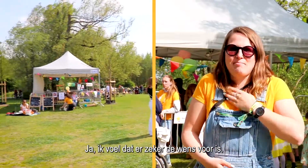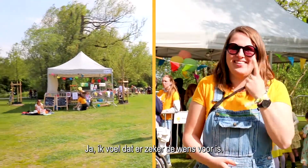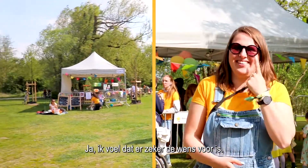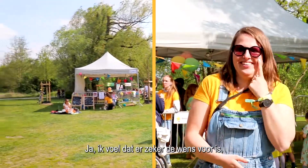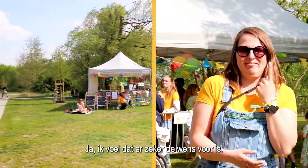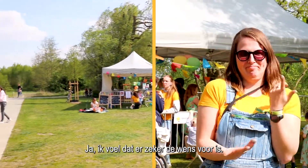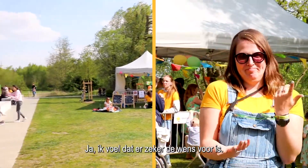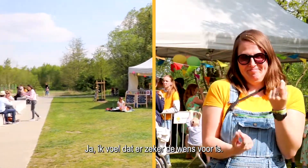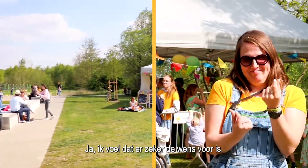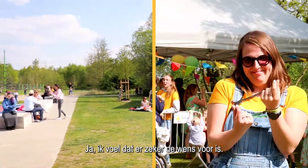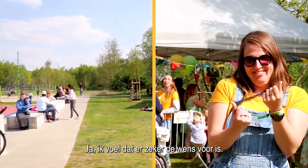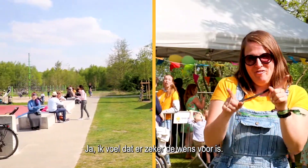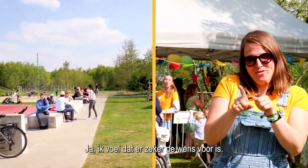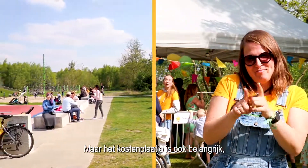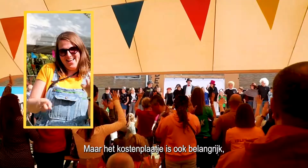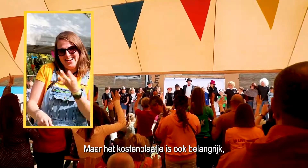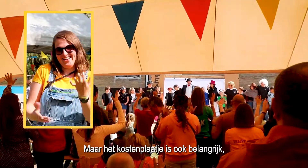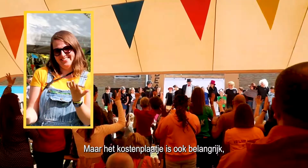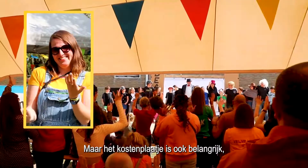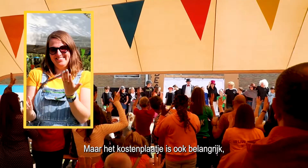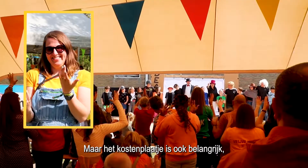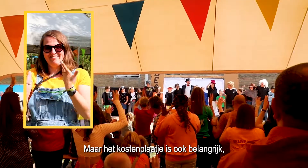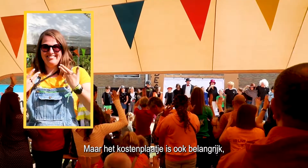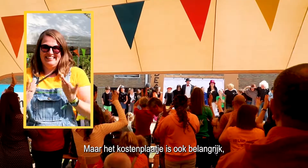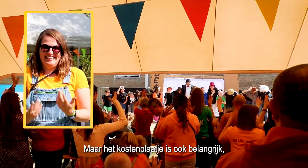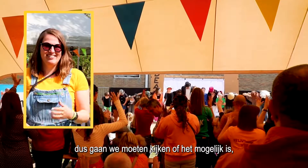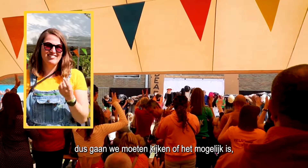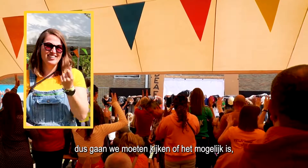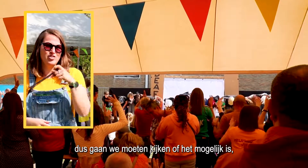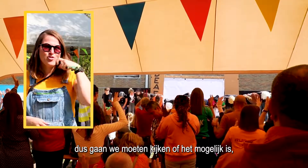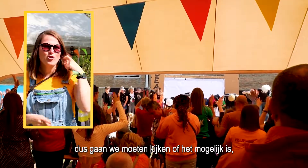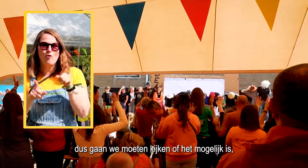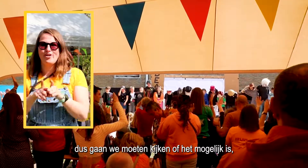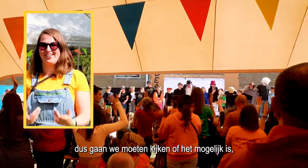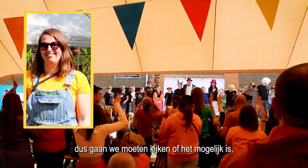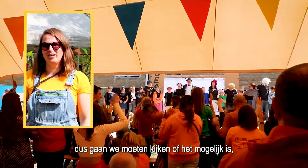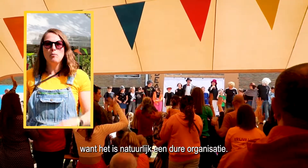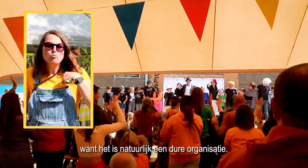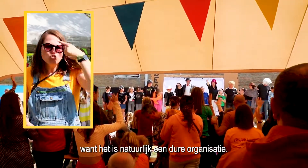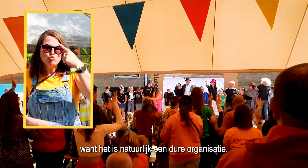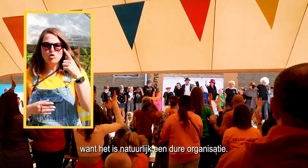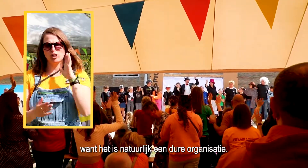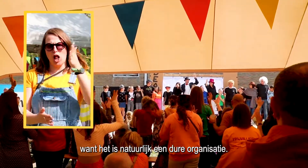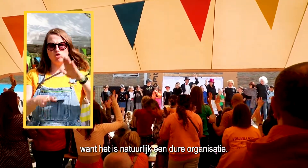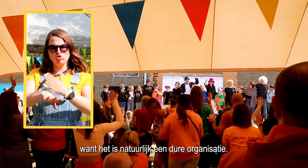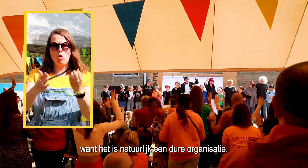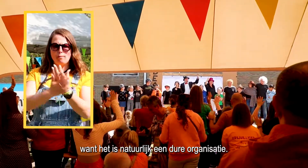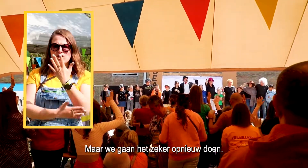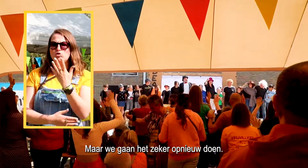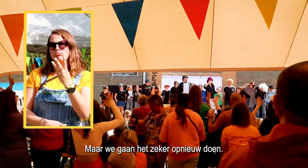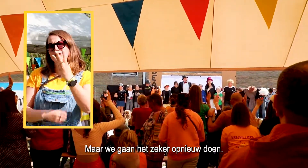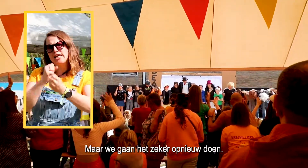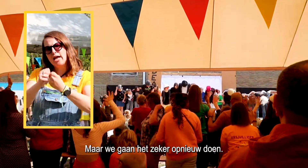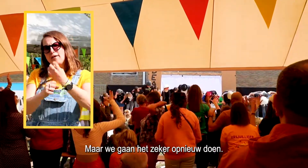voel dat er zeker een wens voor is. Maar ook financieel, kostenplaatjes belangrijk, dus gaan we moeten bekijken of dat mogelijk is. Want het is natuurlijk een duur organisatie.